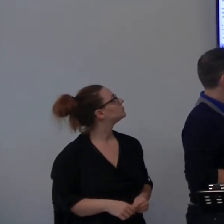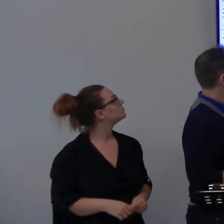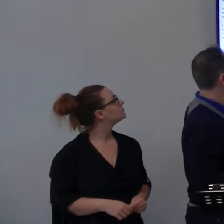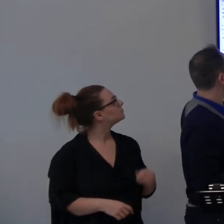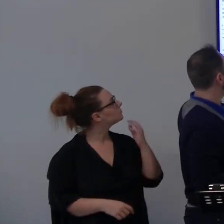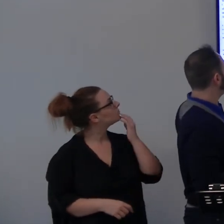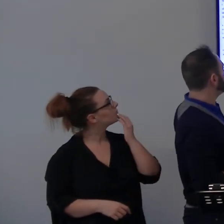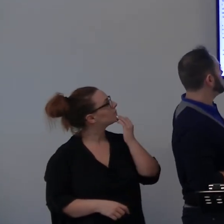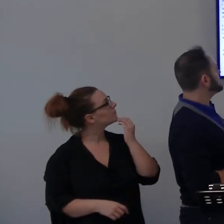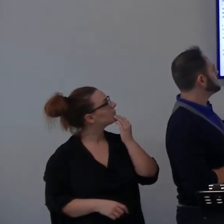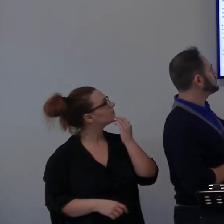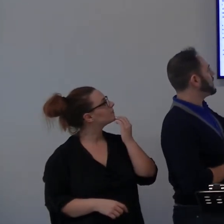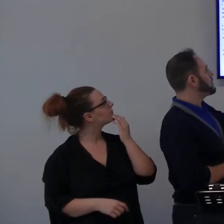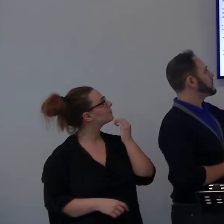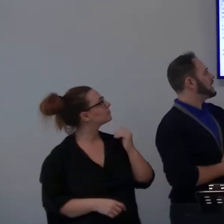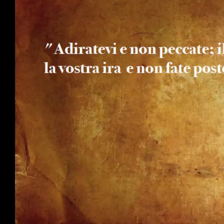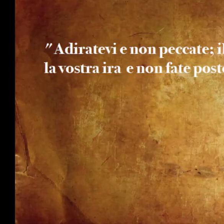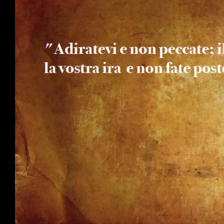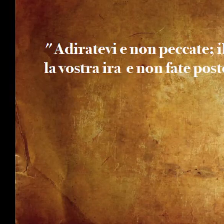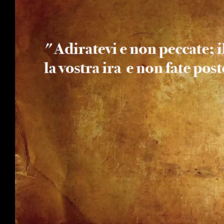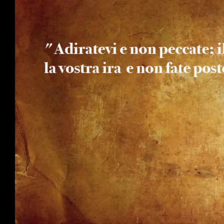Cosa ci insegna la scrittura?